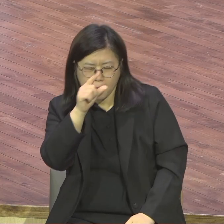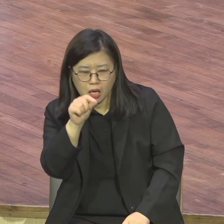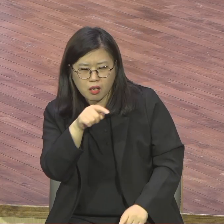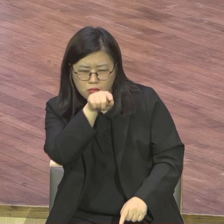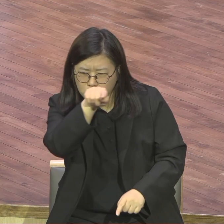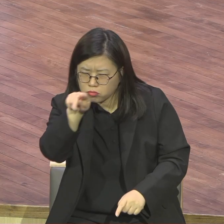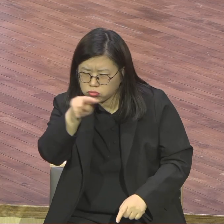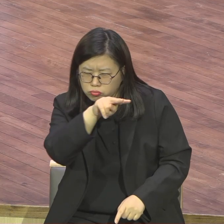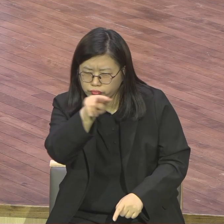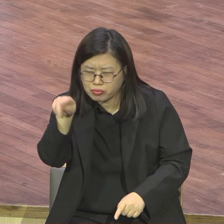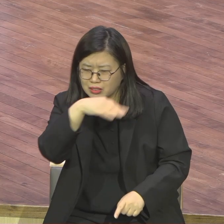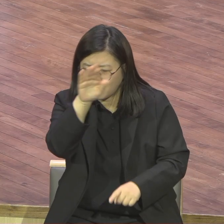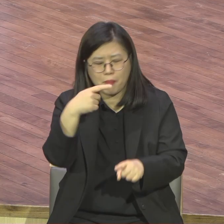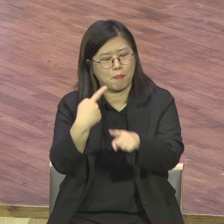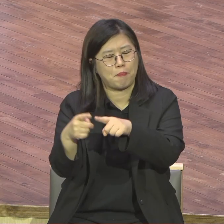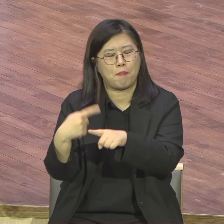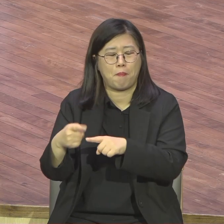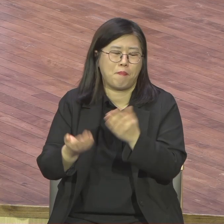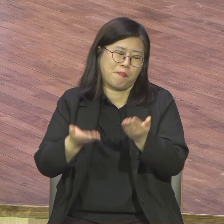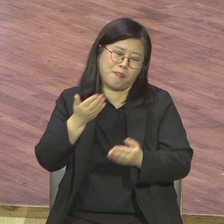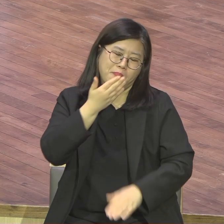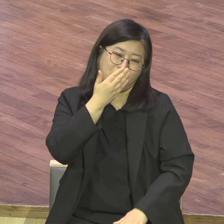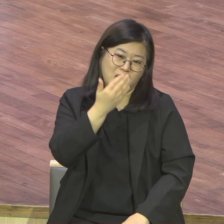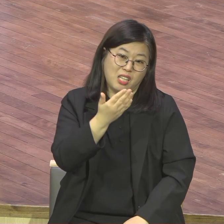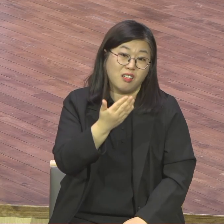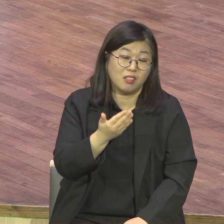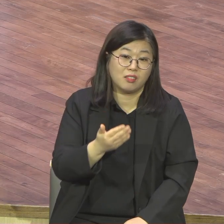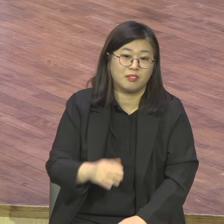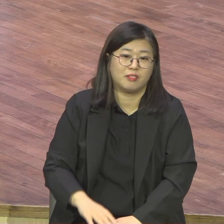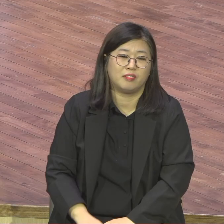감사한 건 마태복음 11장 30절에 보면요.